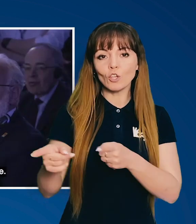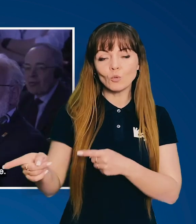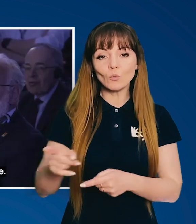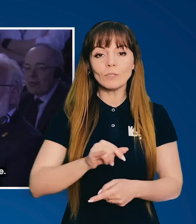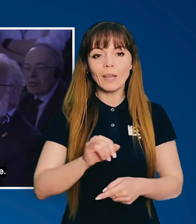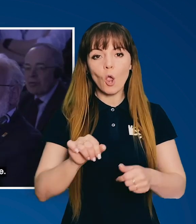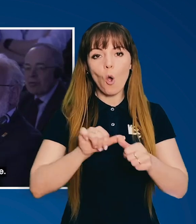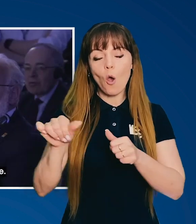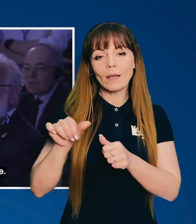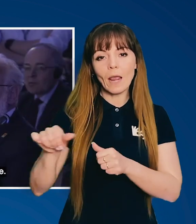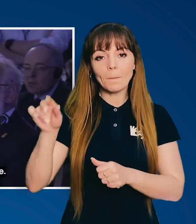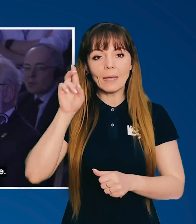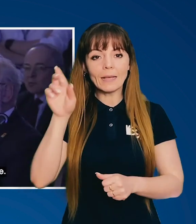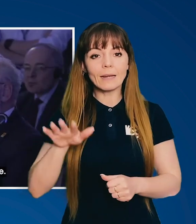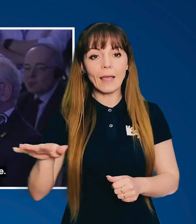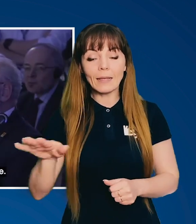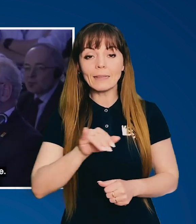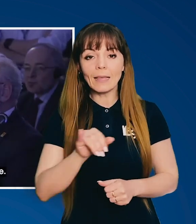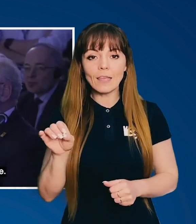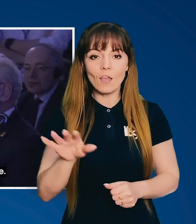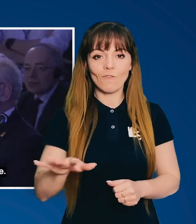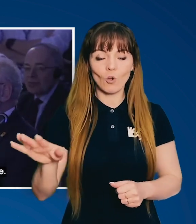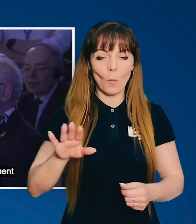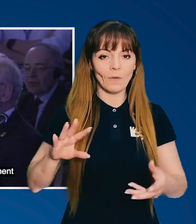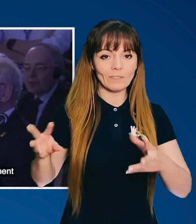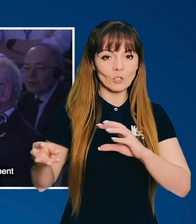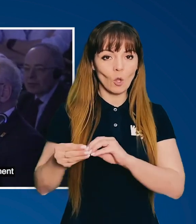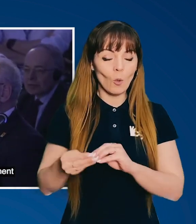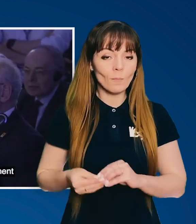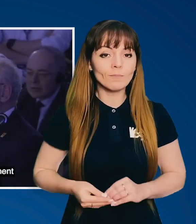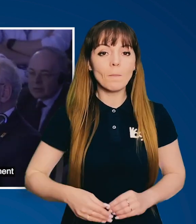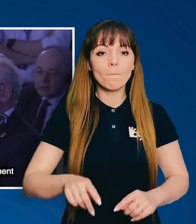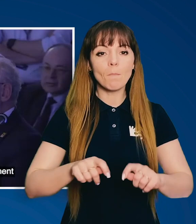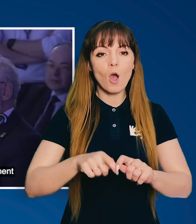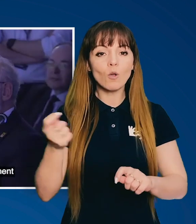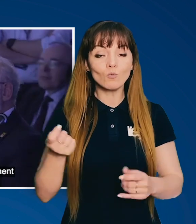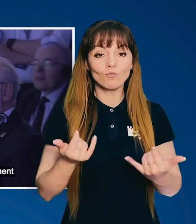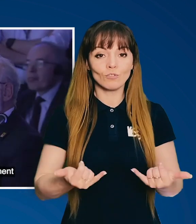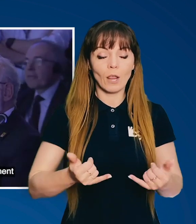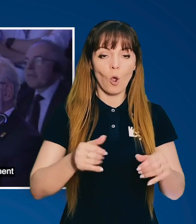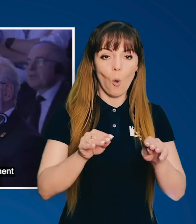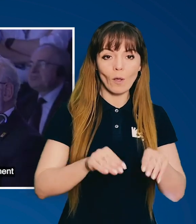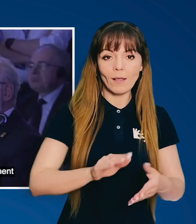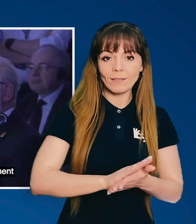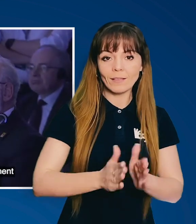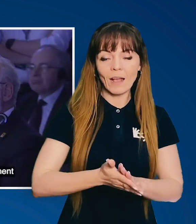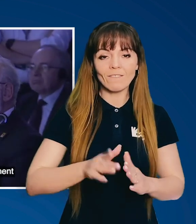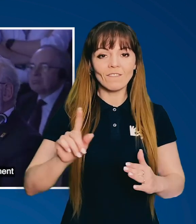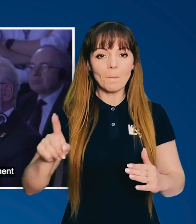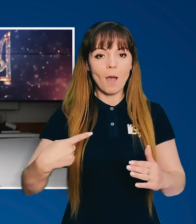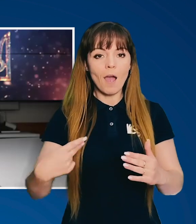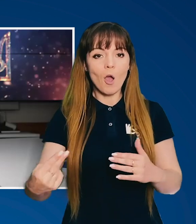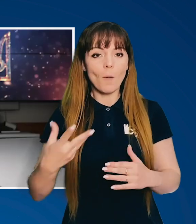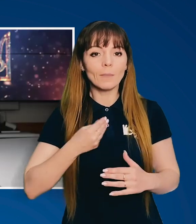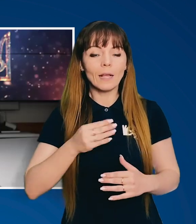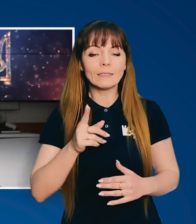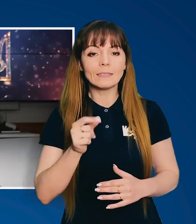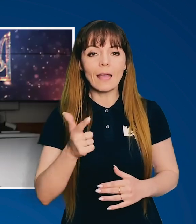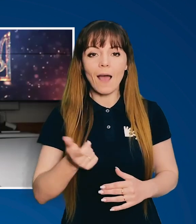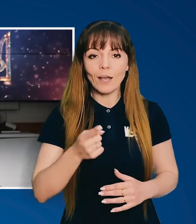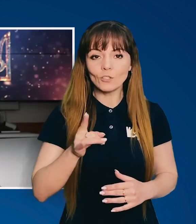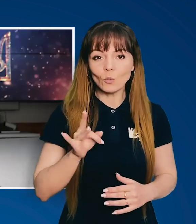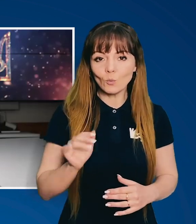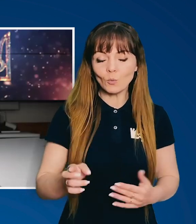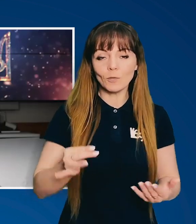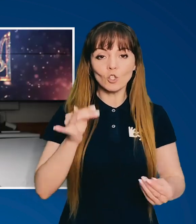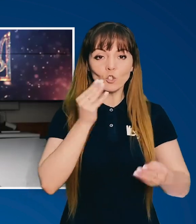шантажуючи і окремі країни, і Європу в цілому. Порушує чинні контракти, вимагає оплату за газ в